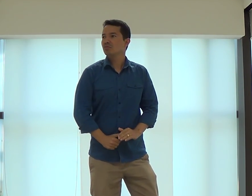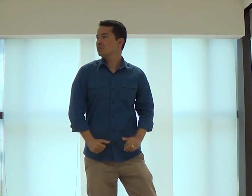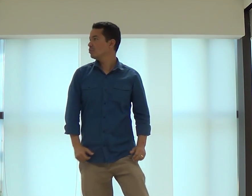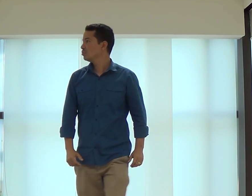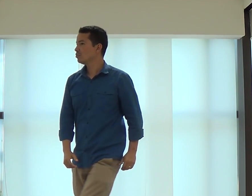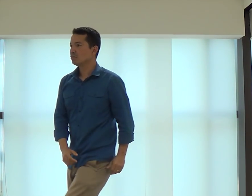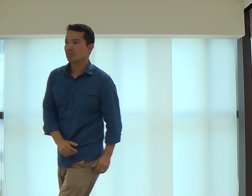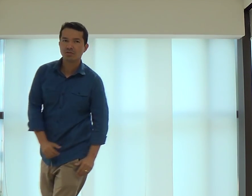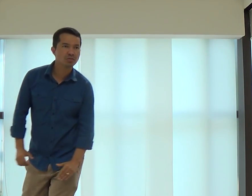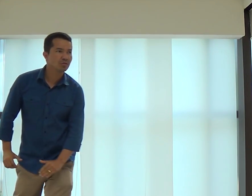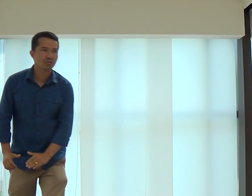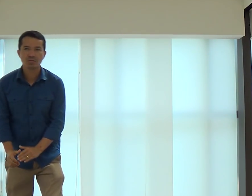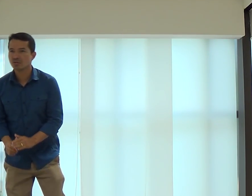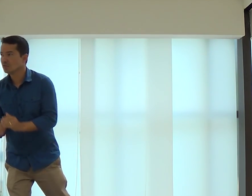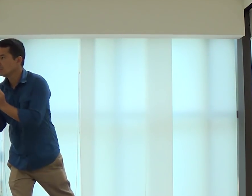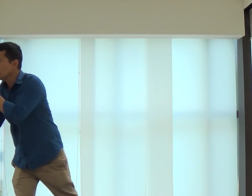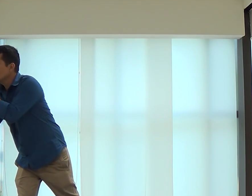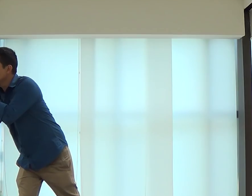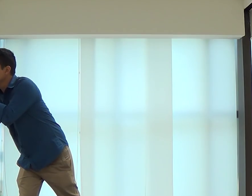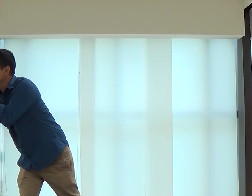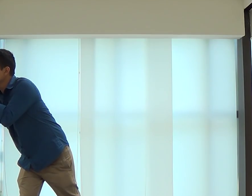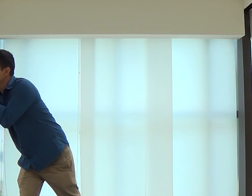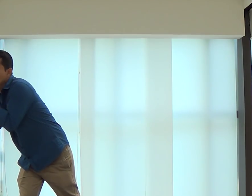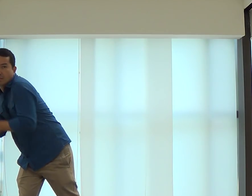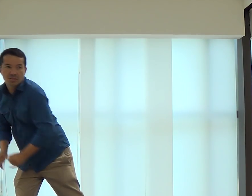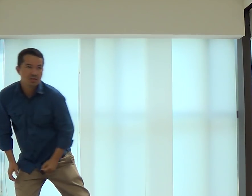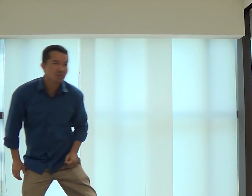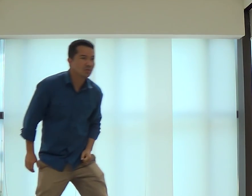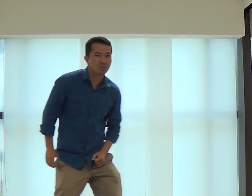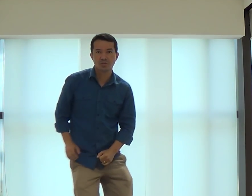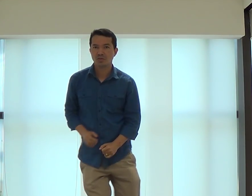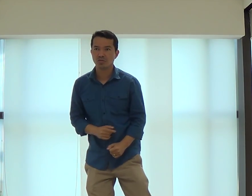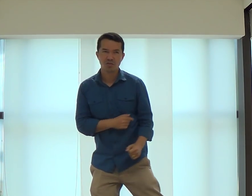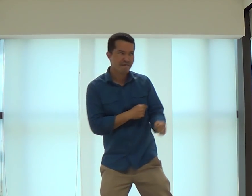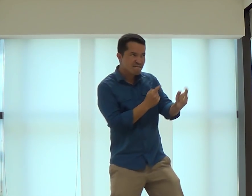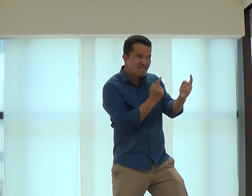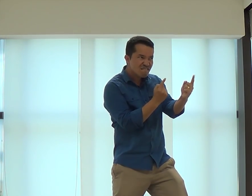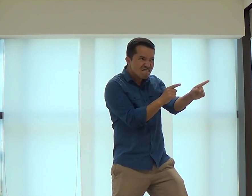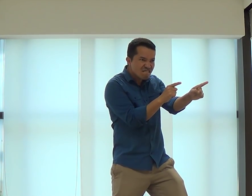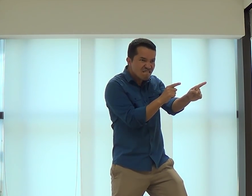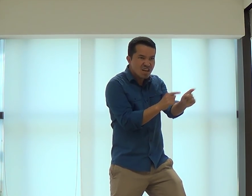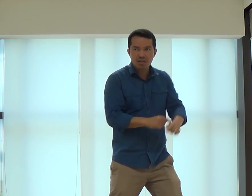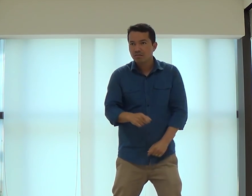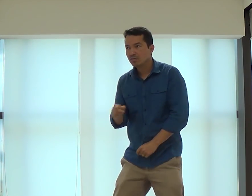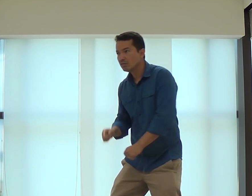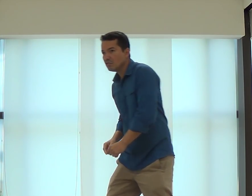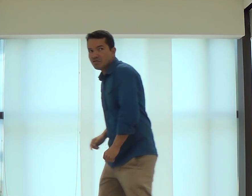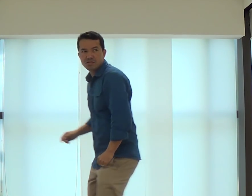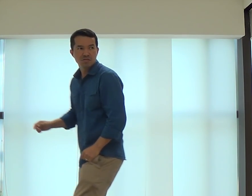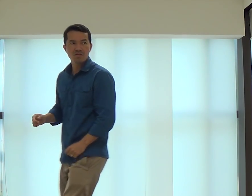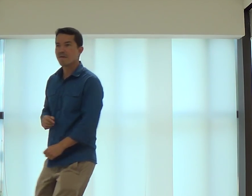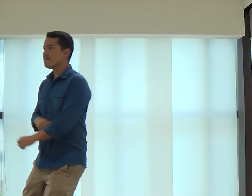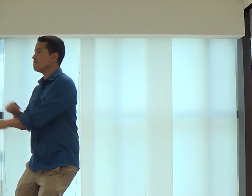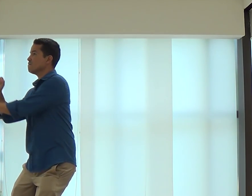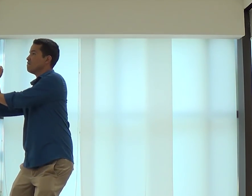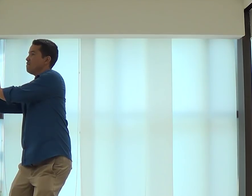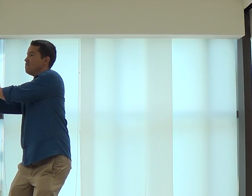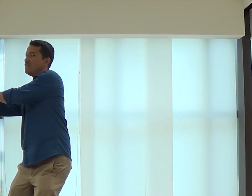roubando. Vai estar lá. Vai aparecer você fazendo a fofoca. Vai se provocando.